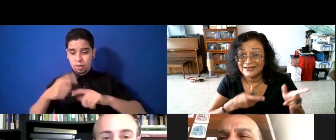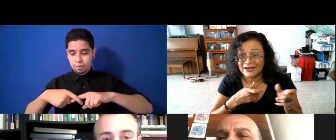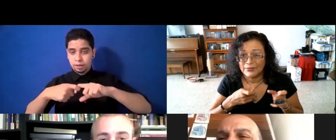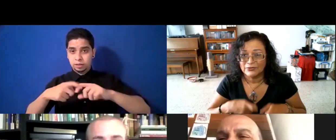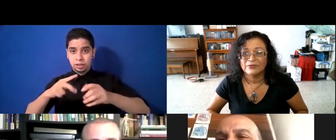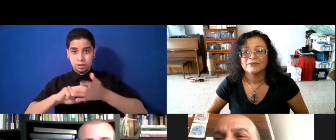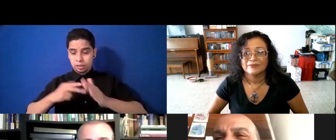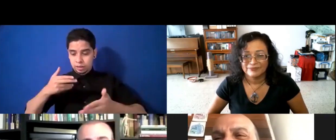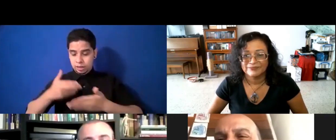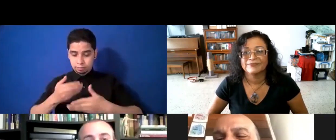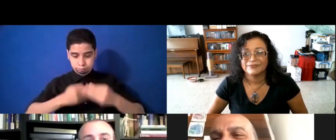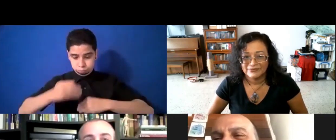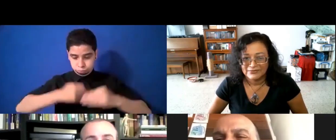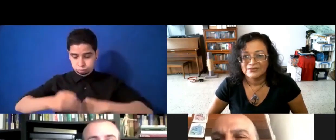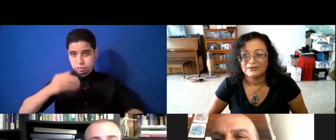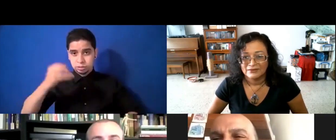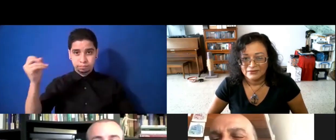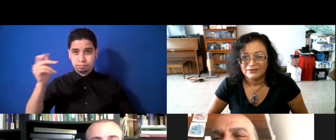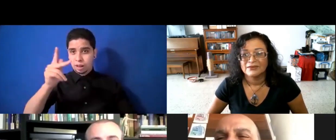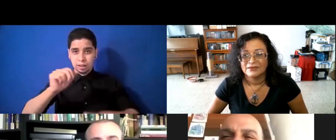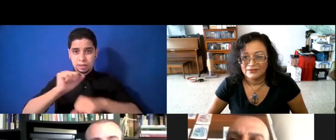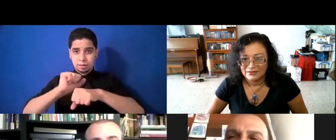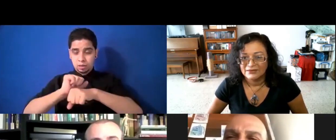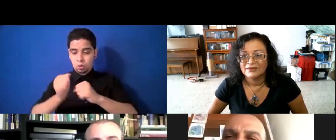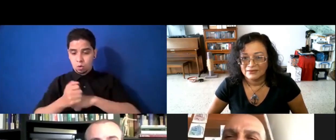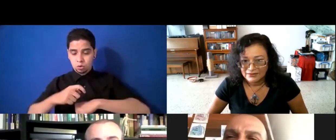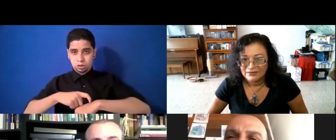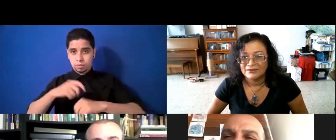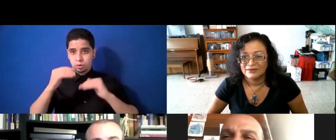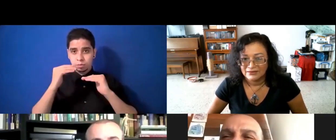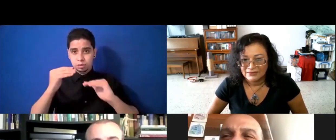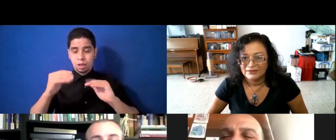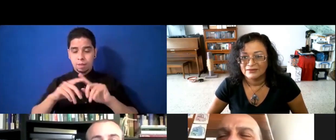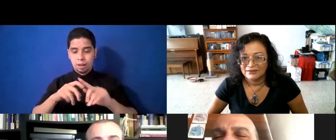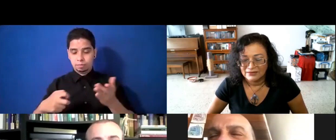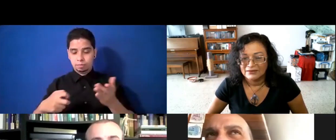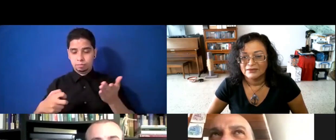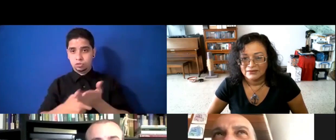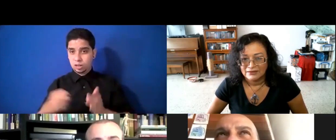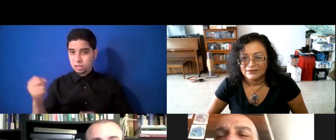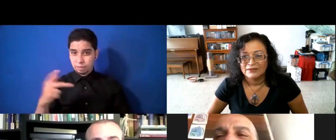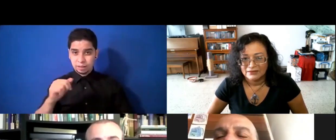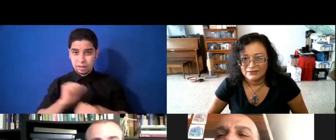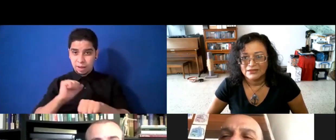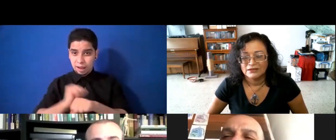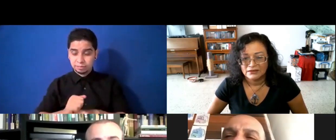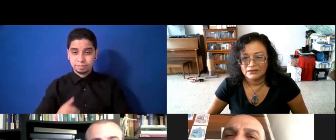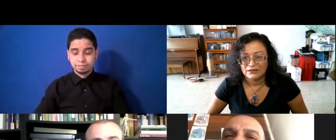comer e irse y con un tiempo razonable para ponchar y regresar a sus labores, de verdad, del día. Así que